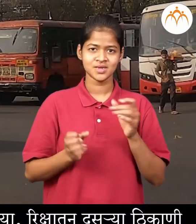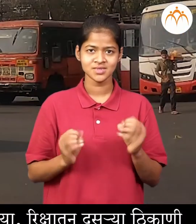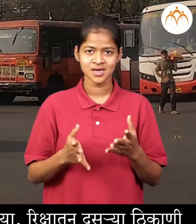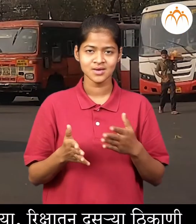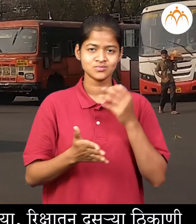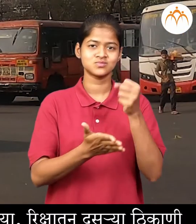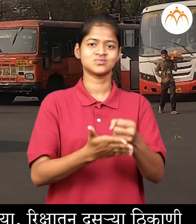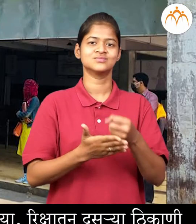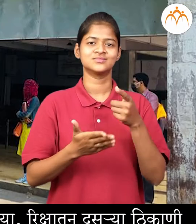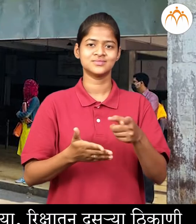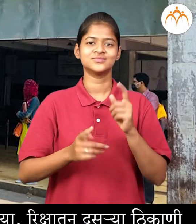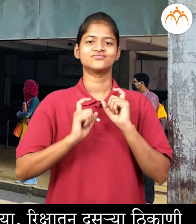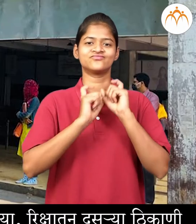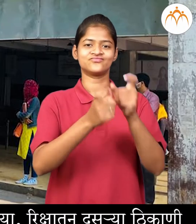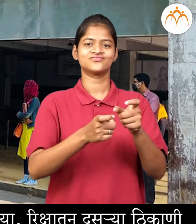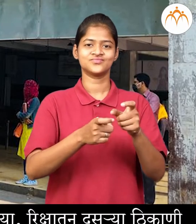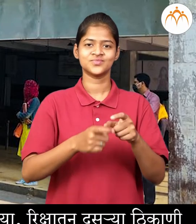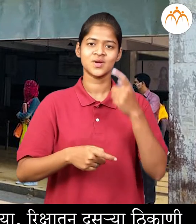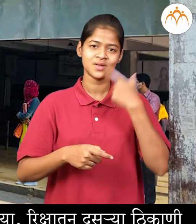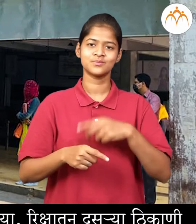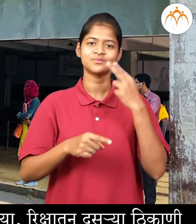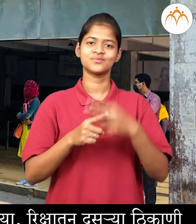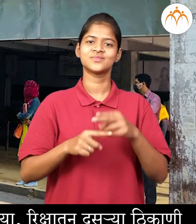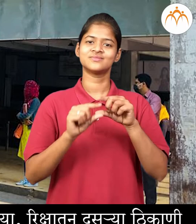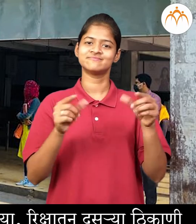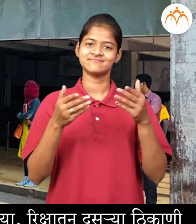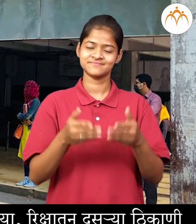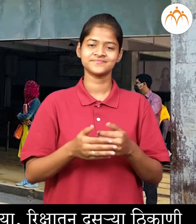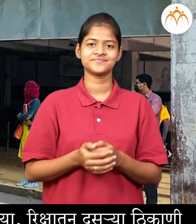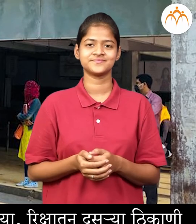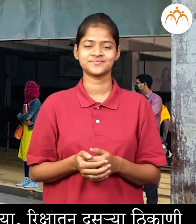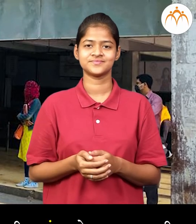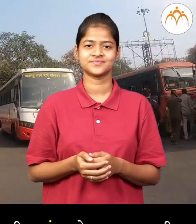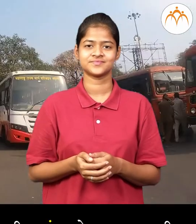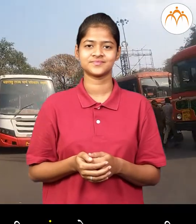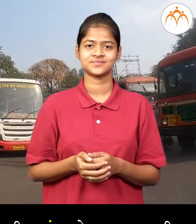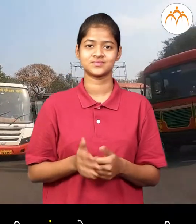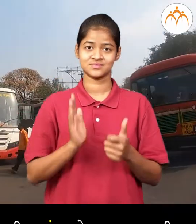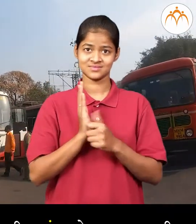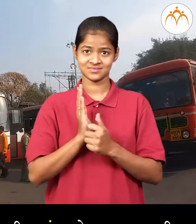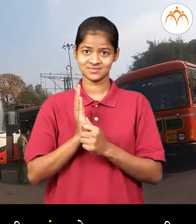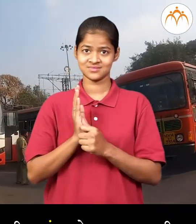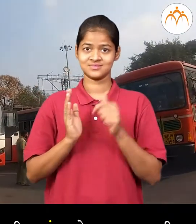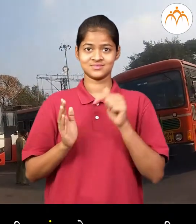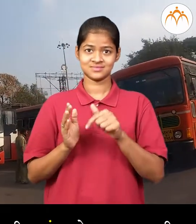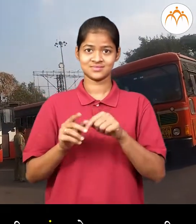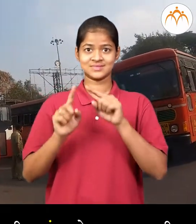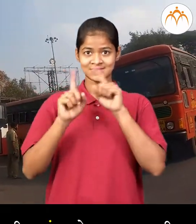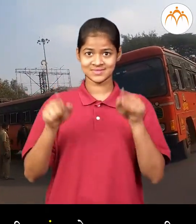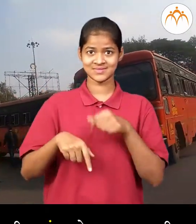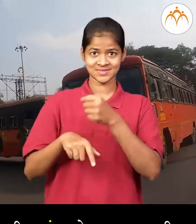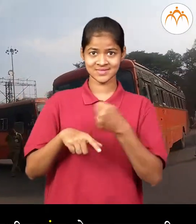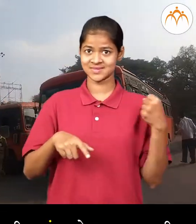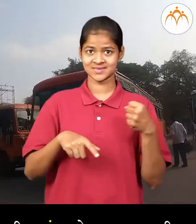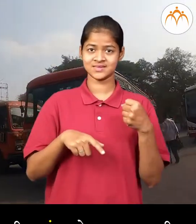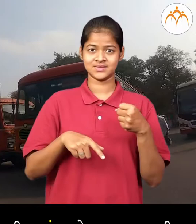दुसर्या ठिकानी जानार्या मानसान्ना प्रवासी अससमंतात वाहक काकानी बस्च दार